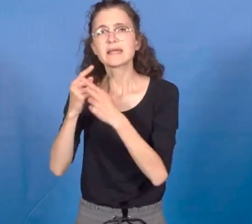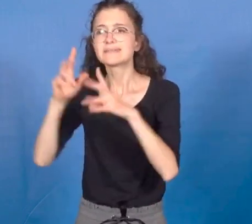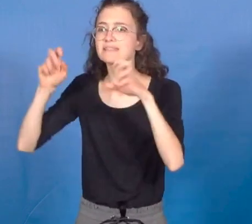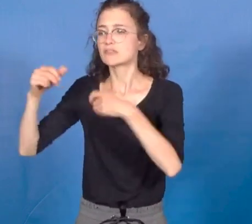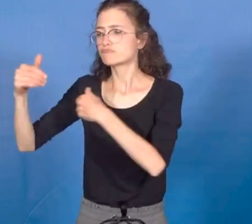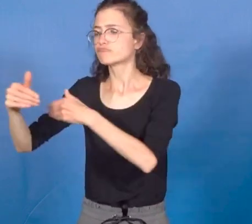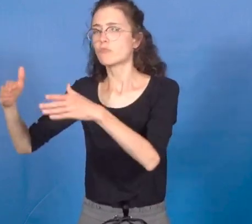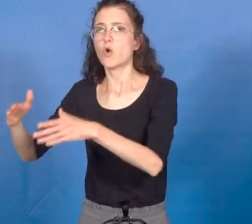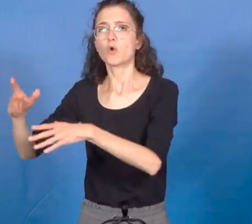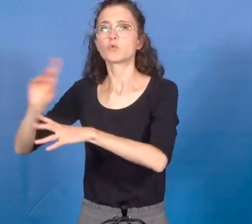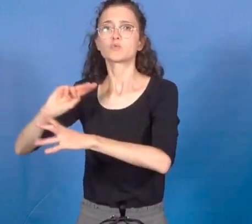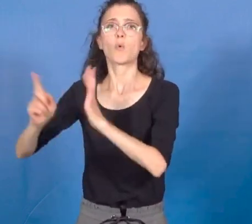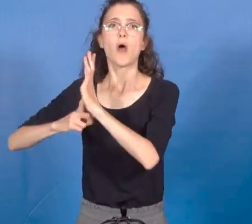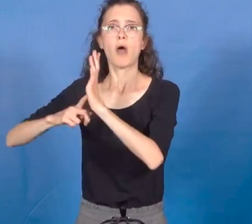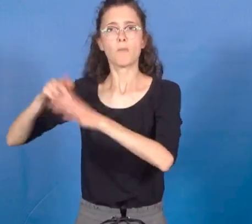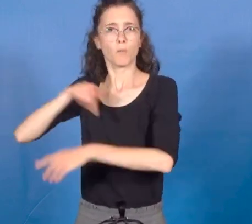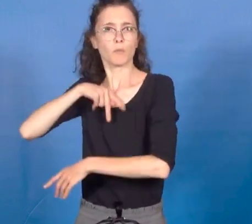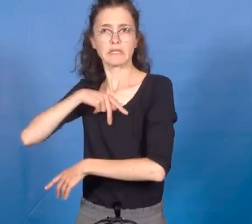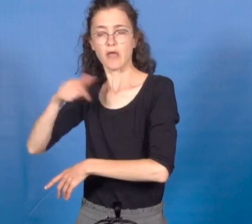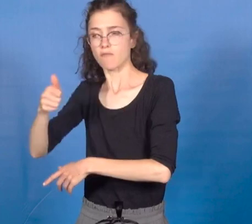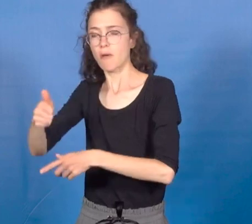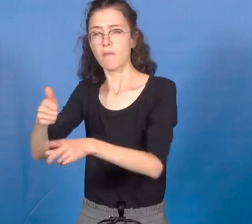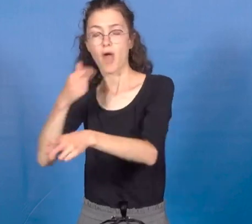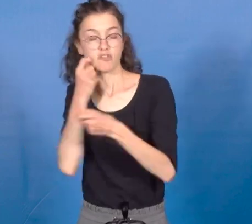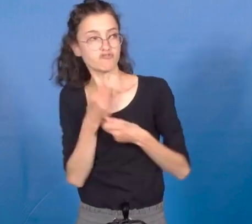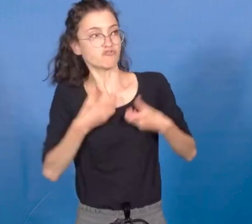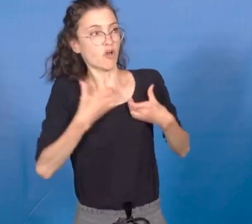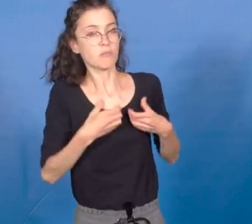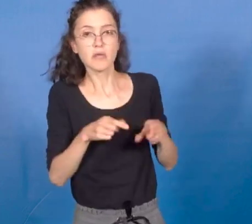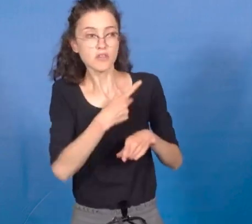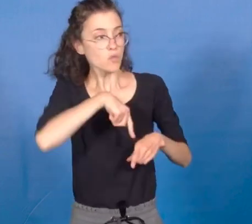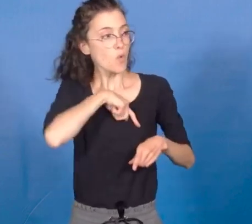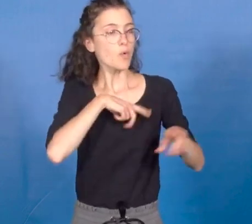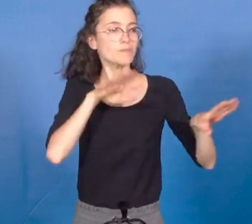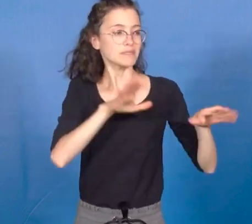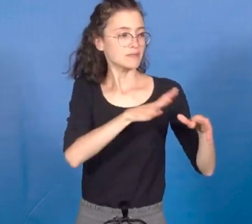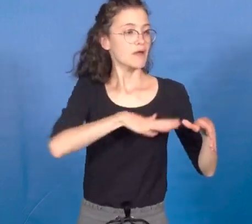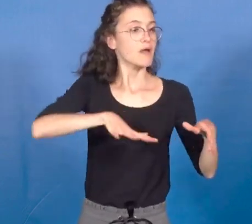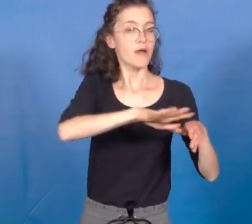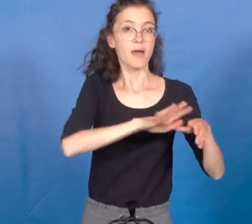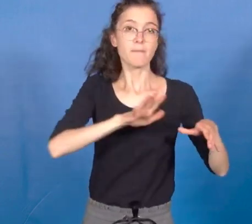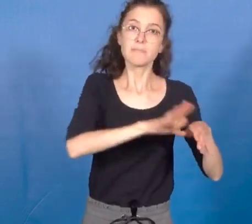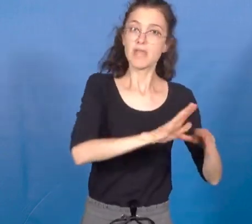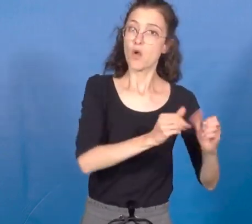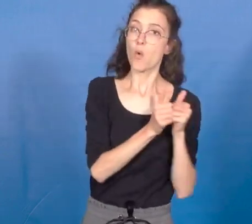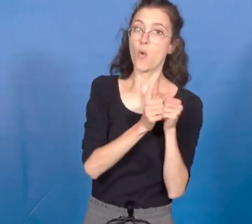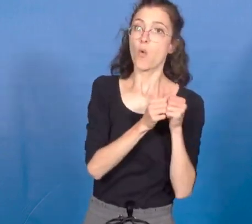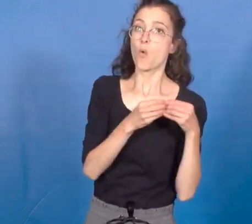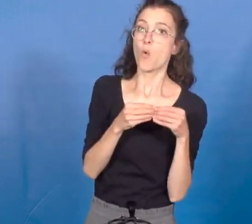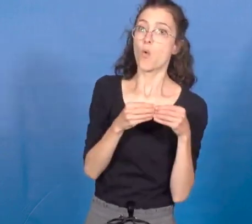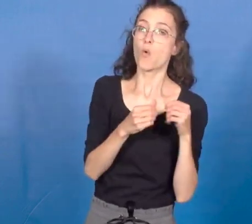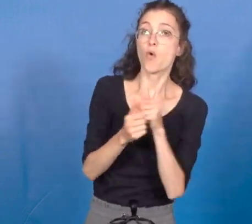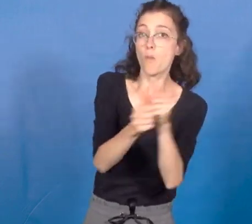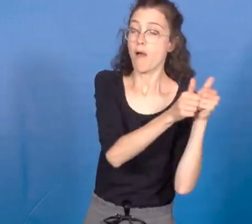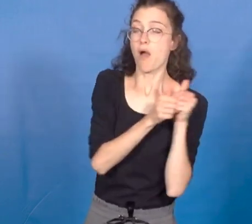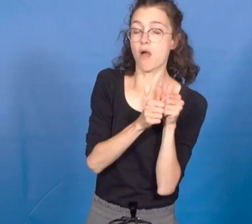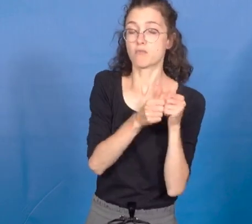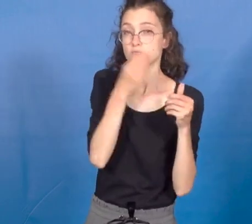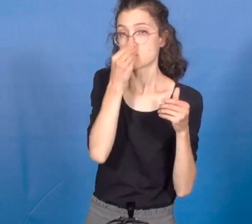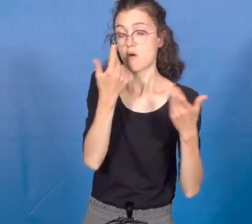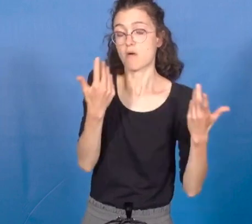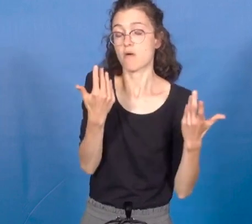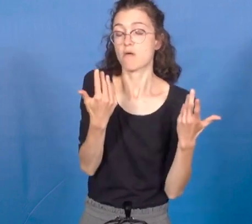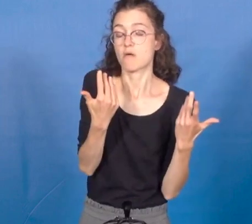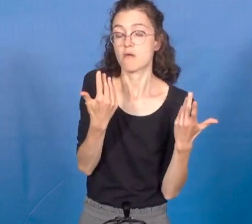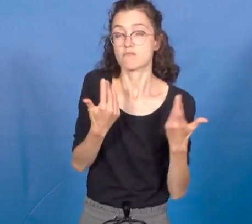de nos biens communs ? Madame Garnier, votre parti ainsi que le gouvernement est même en train de désavouer nos agences d'Etat qui